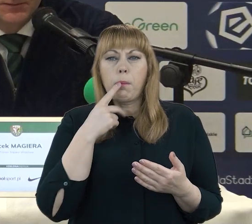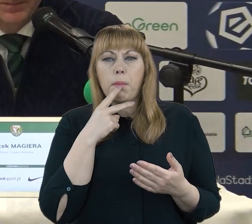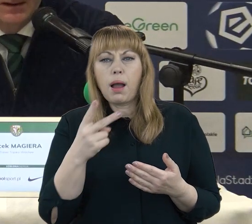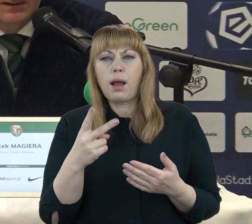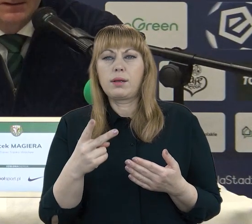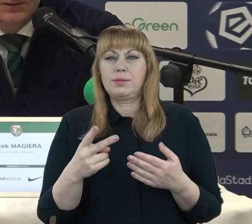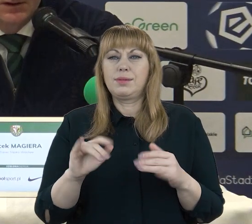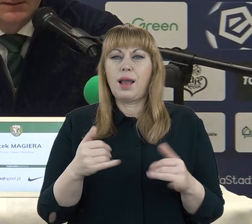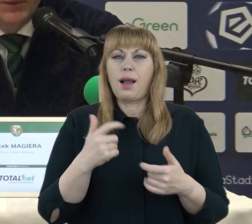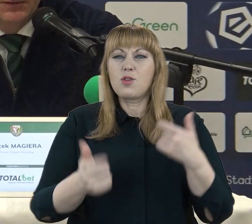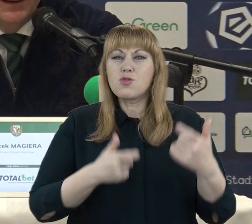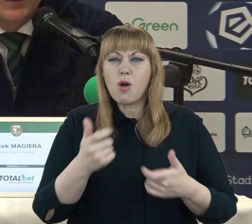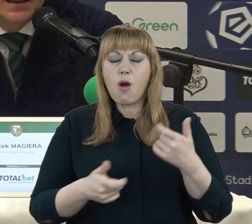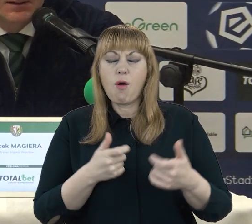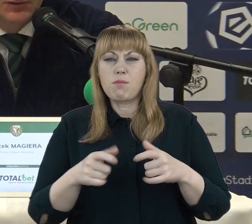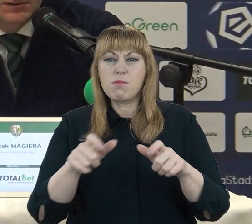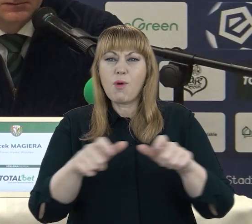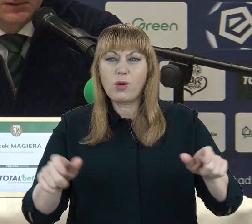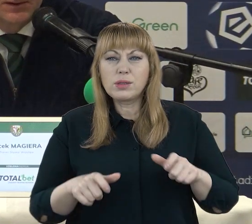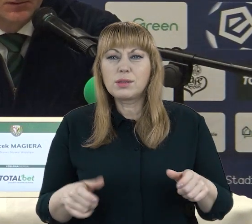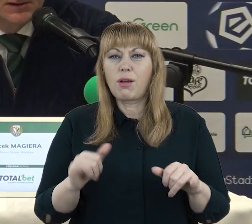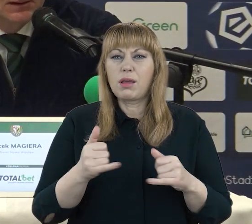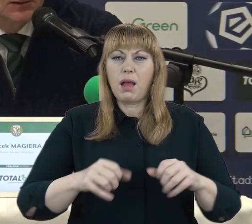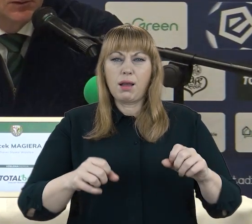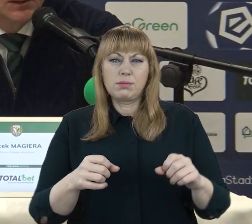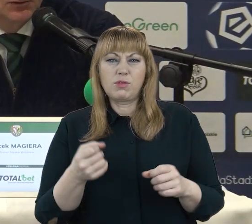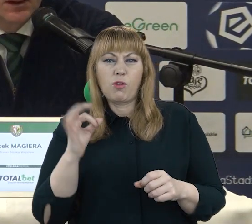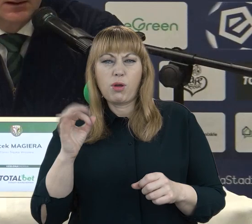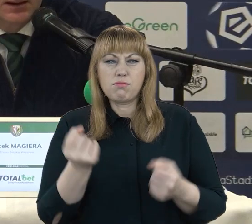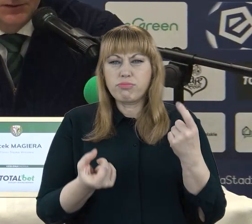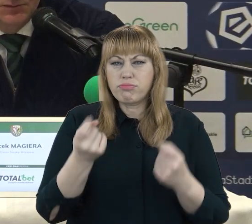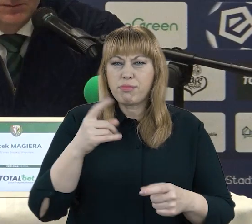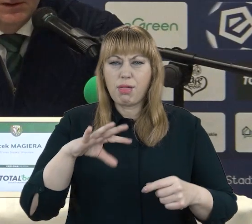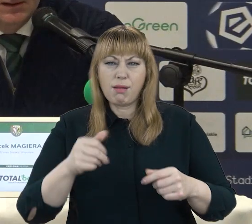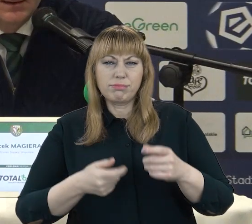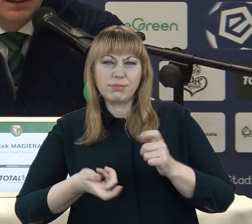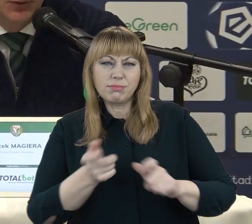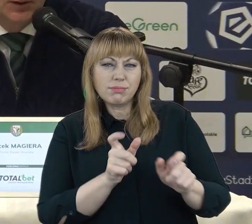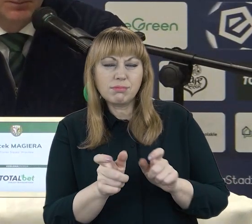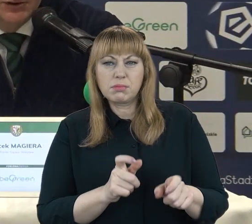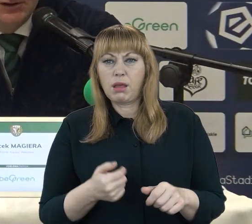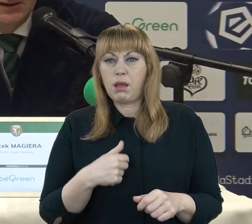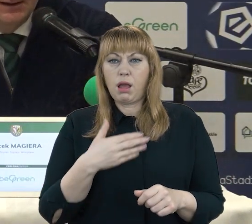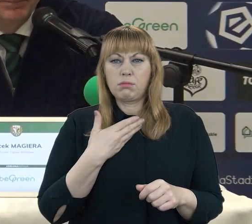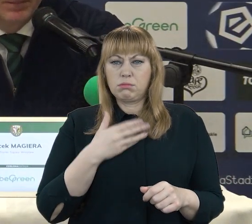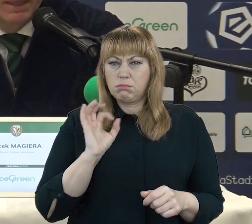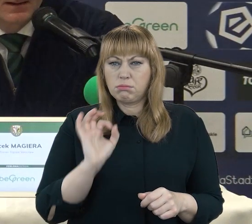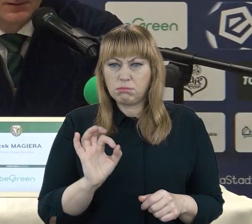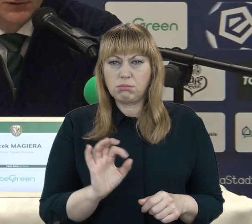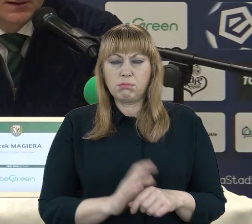które wykręca nabowisku. Nie ma tutaj żadnego momentu takiego, abyśmy z niepokojem patrzyli na to, że